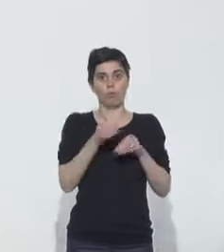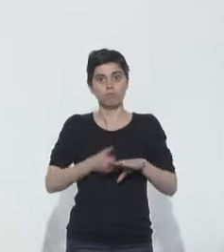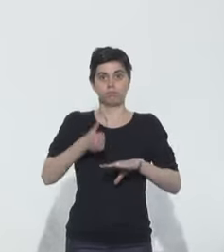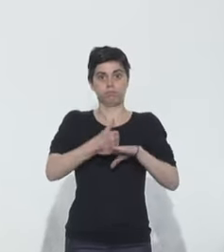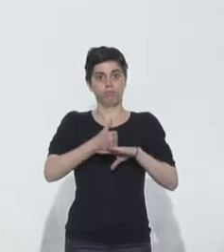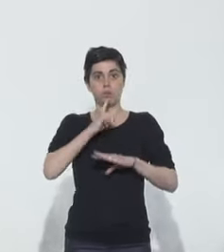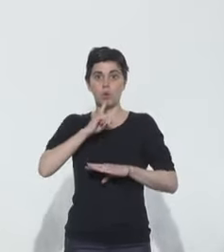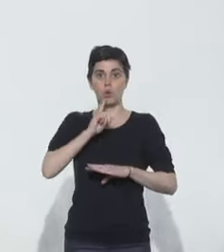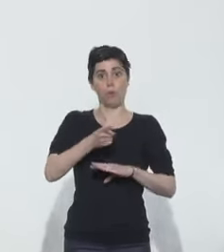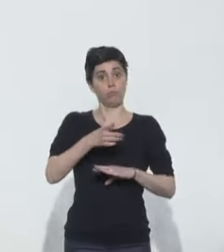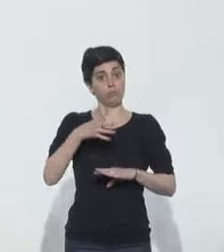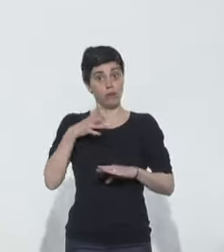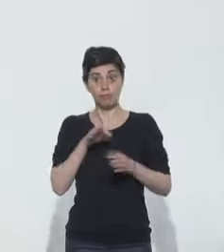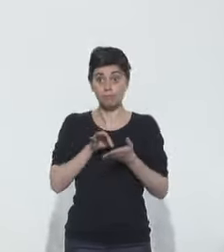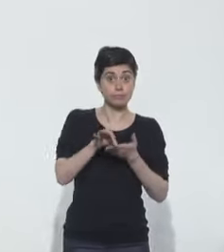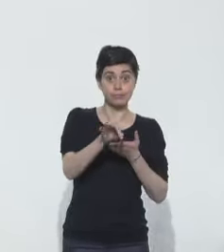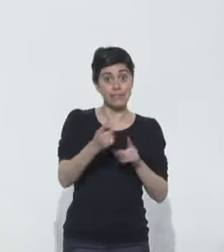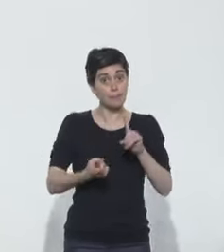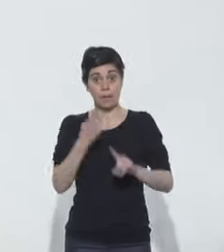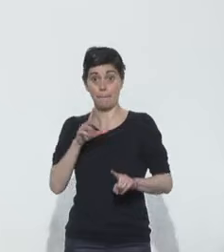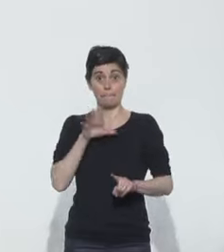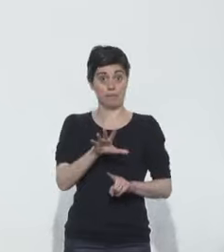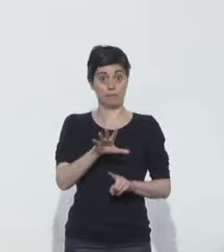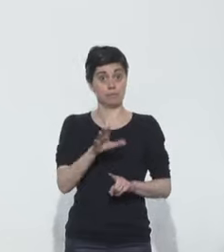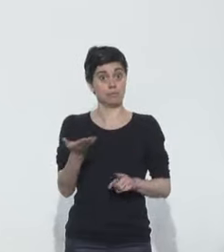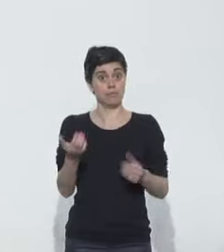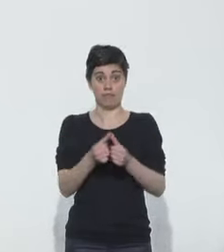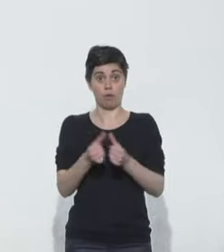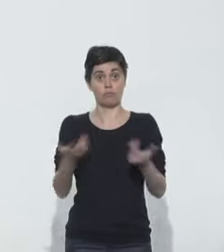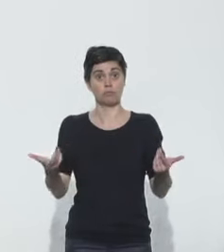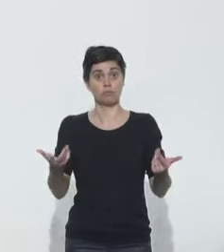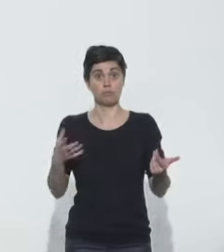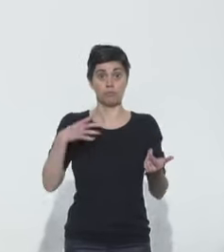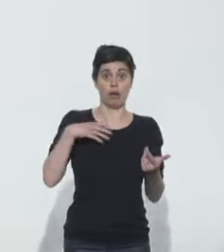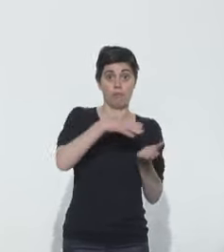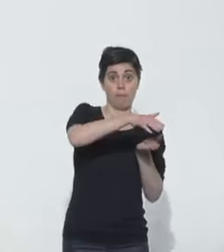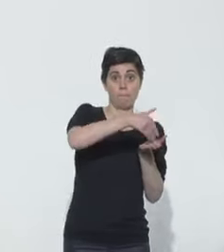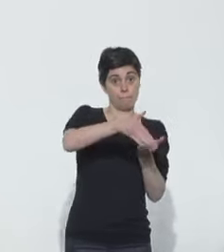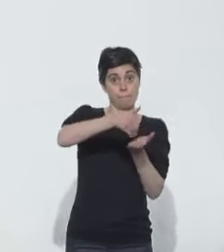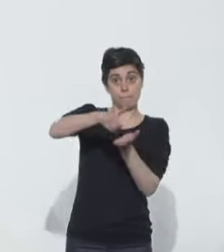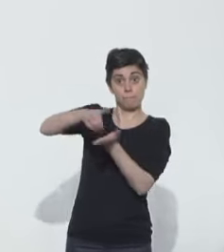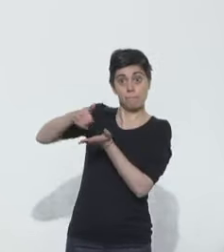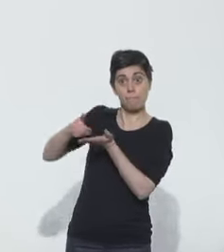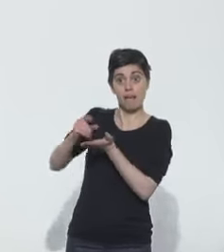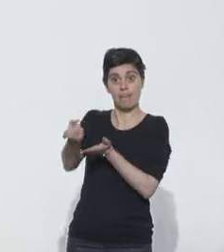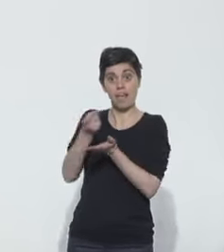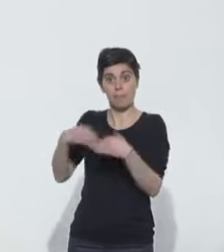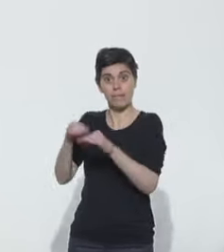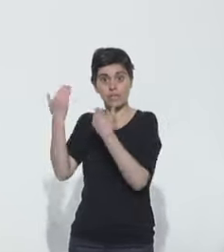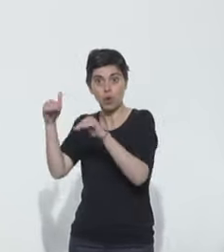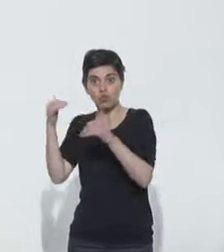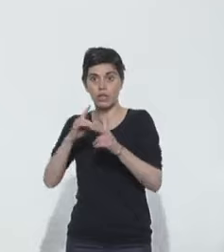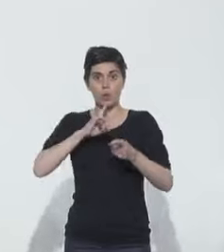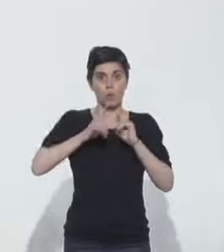privilégié. Nous pouvons ainsi récupérer les meilleures dotations internationales, faire des commandes groupées,